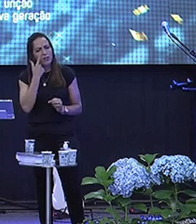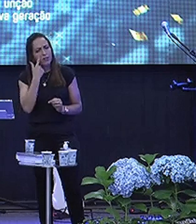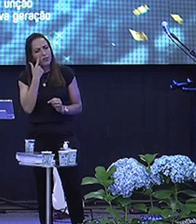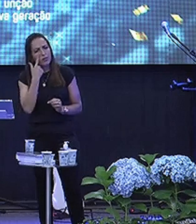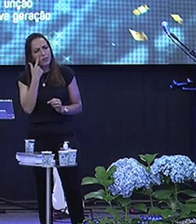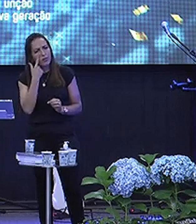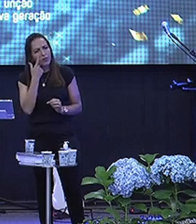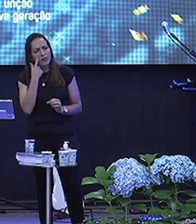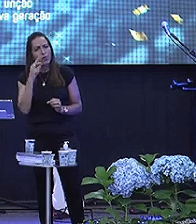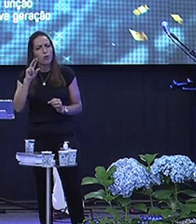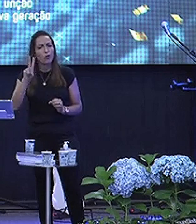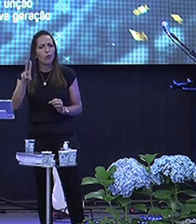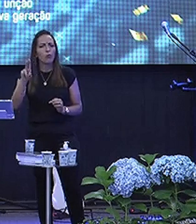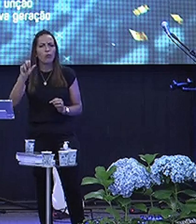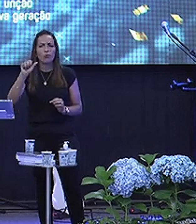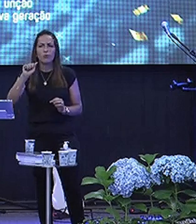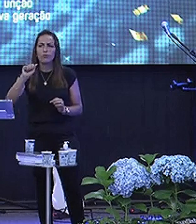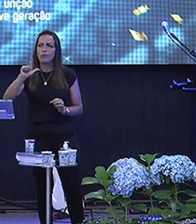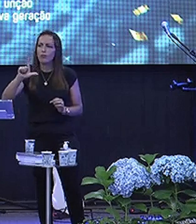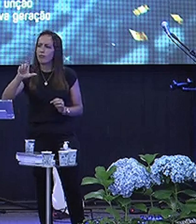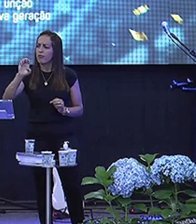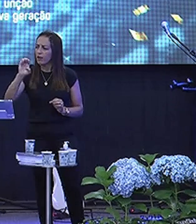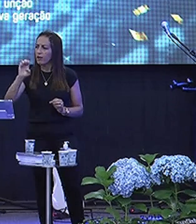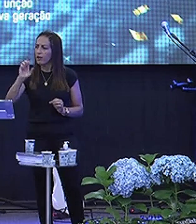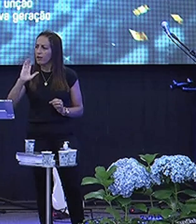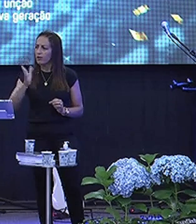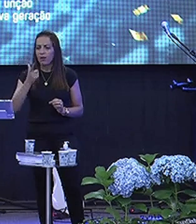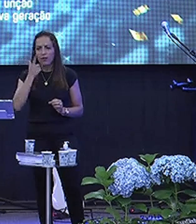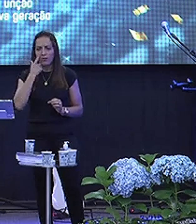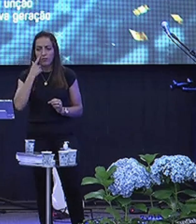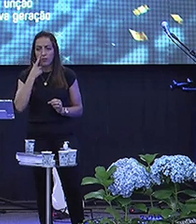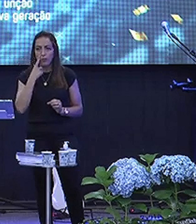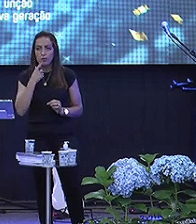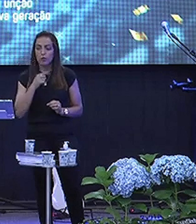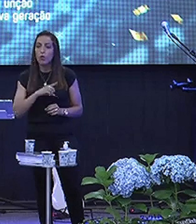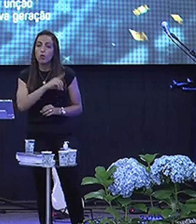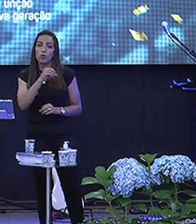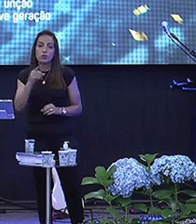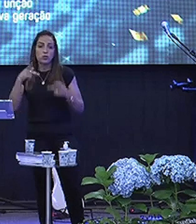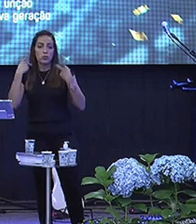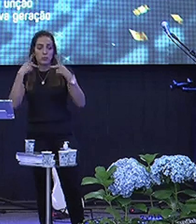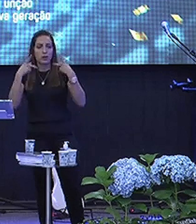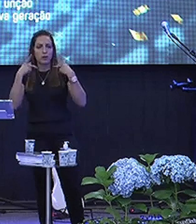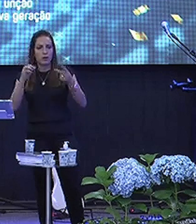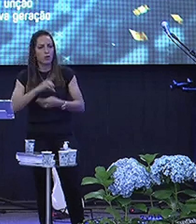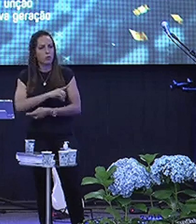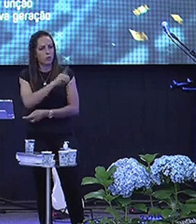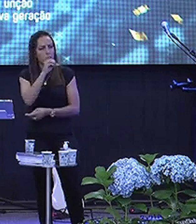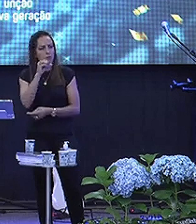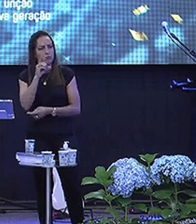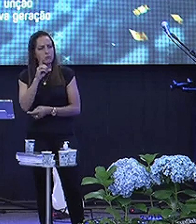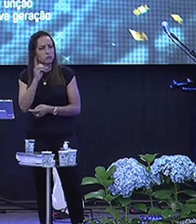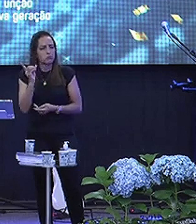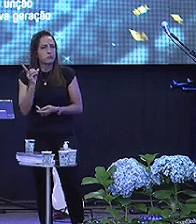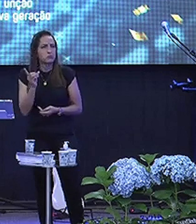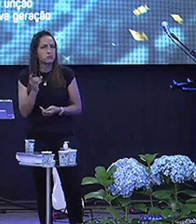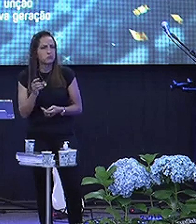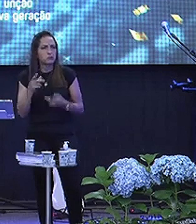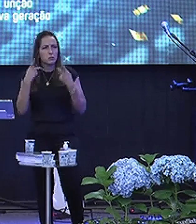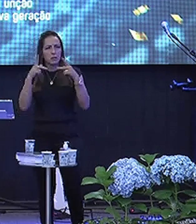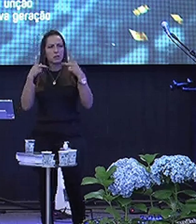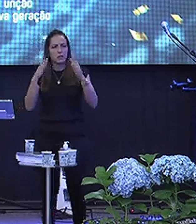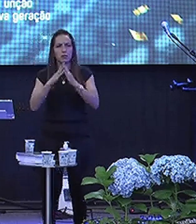vale Eu o dia que eu fiquei Eu fui pregar Numa igreja Muito boa Por sinal Chamada igreja vale